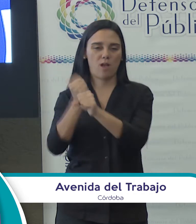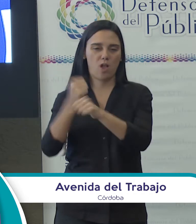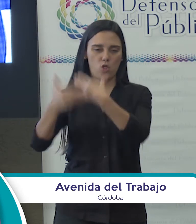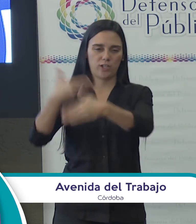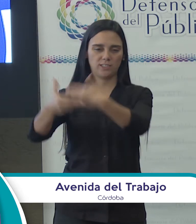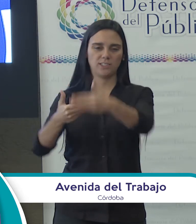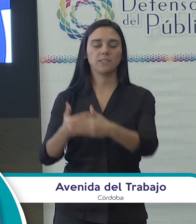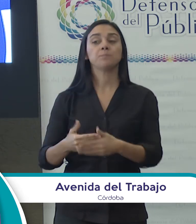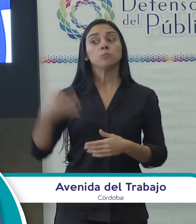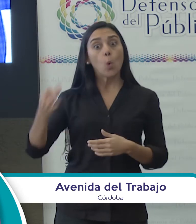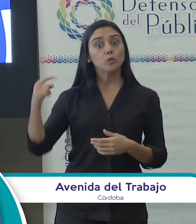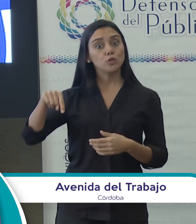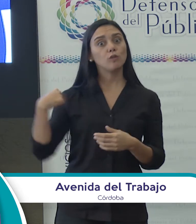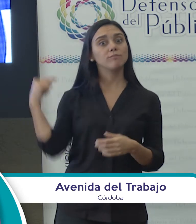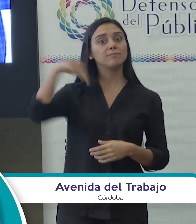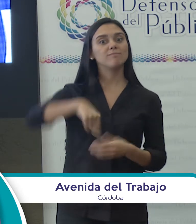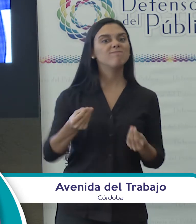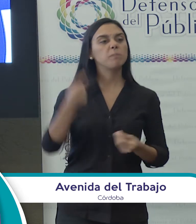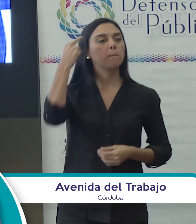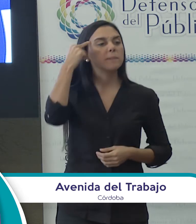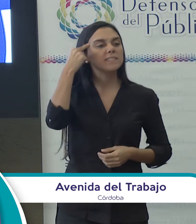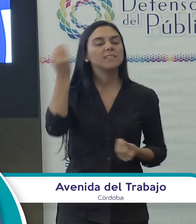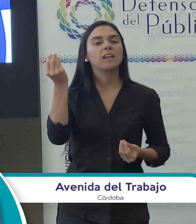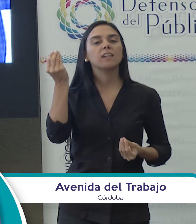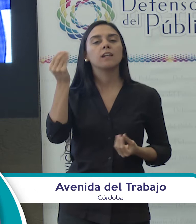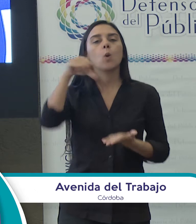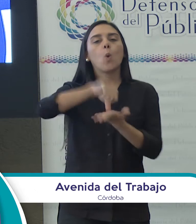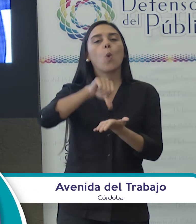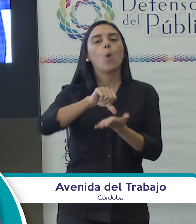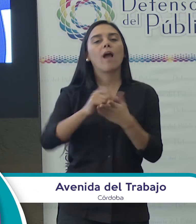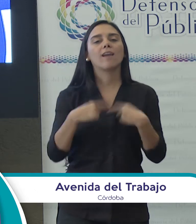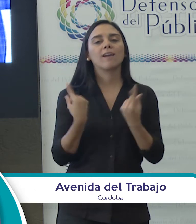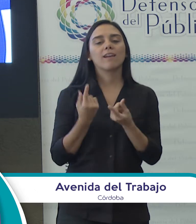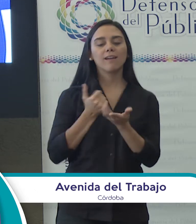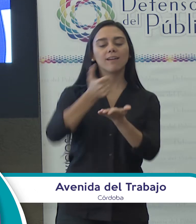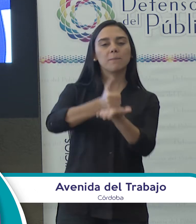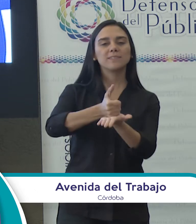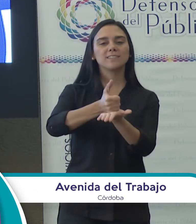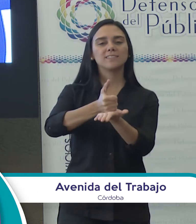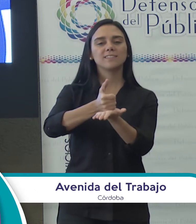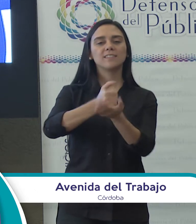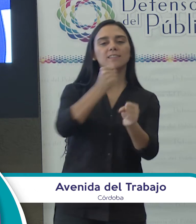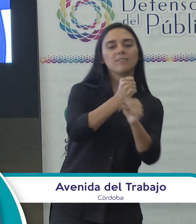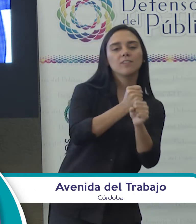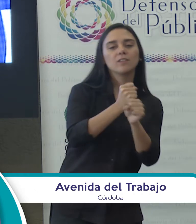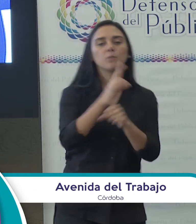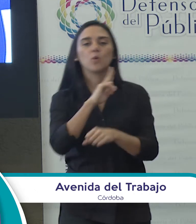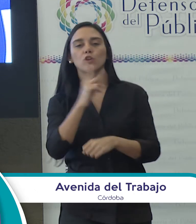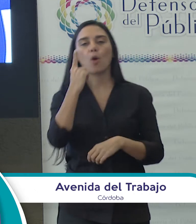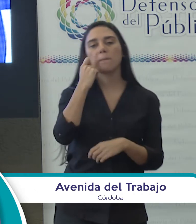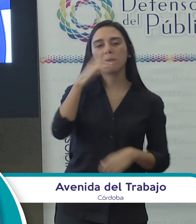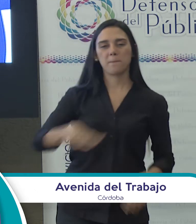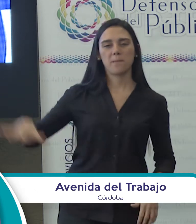lo que nos convoca para estar acá es pensar en qué lugar están las representaciones de trabajadores y trabajadoras en los medios.